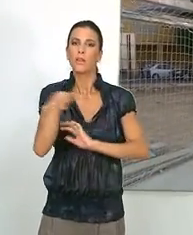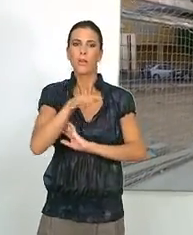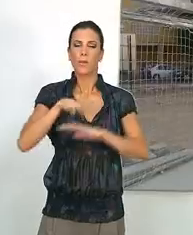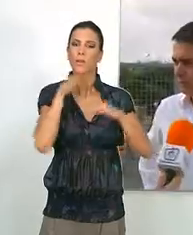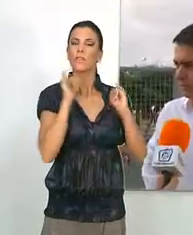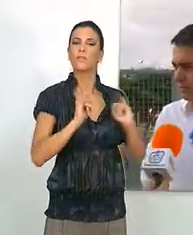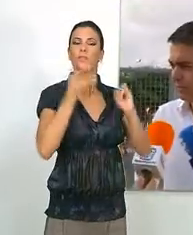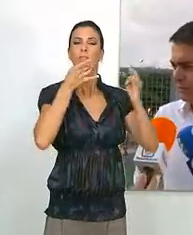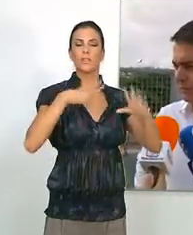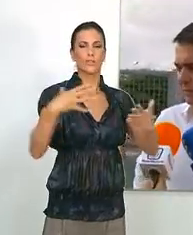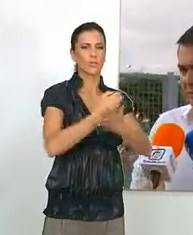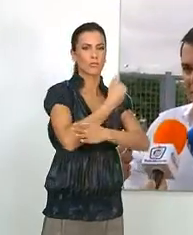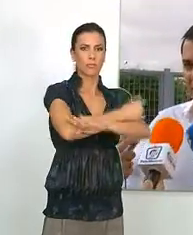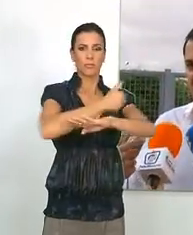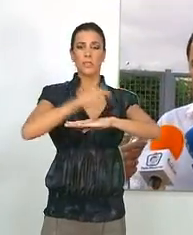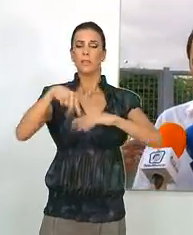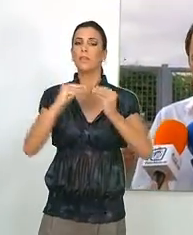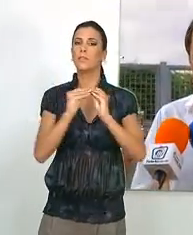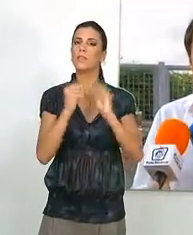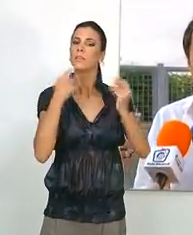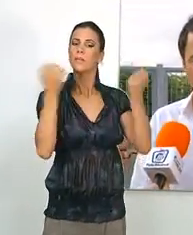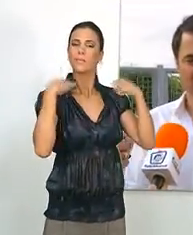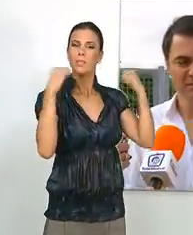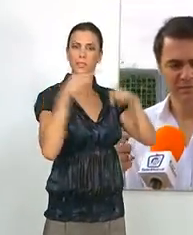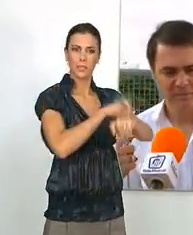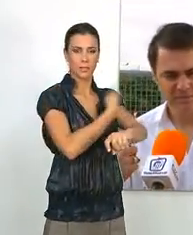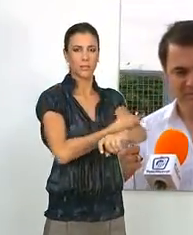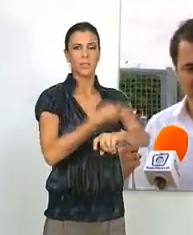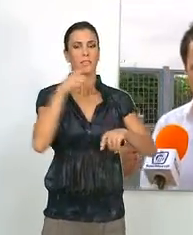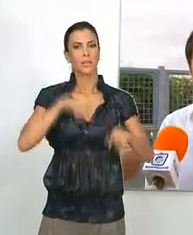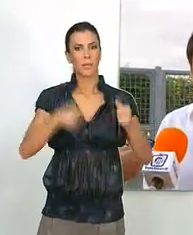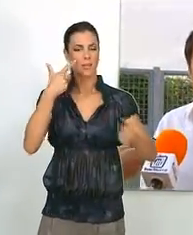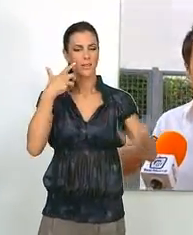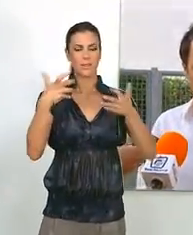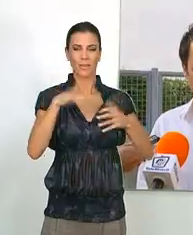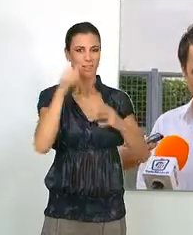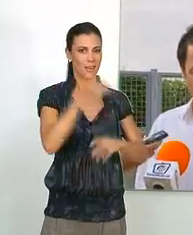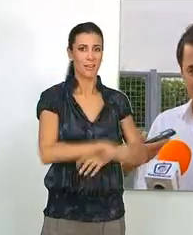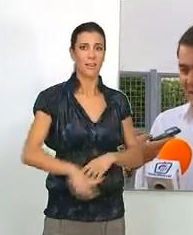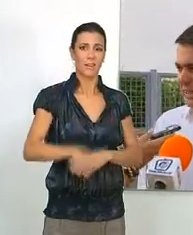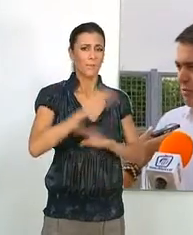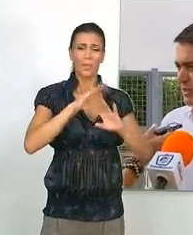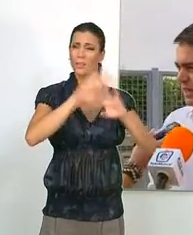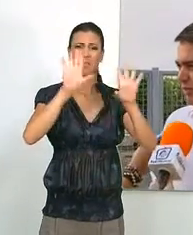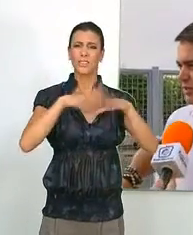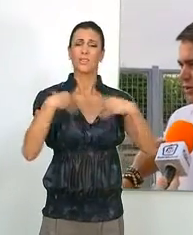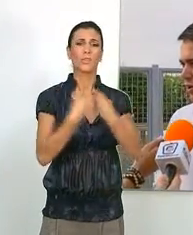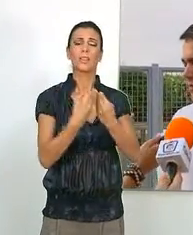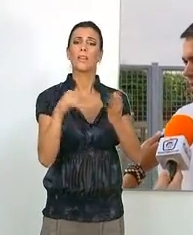para el disfrute de los ciudadanos, la realización de prácticas deportivas y atracciones para niños. En total se invertirán cerca de